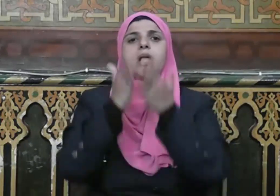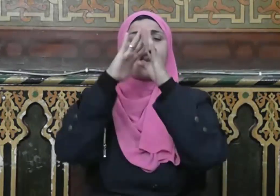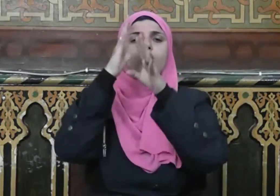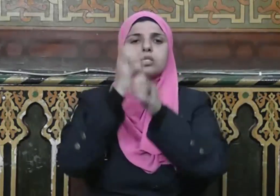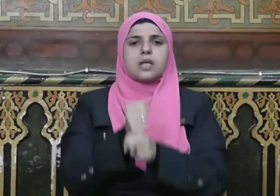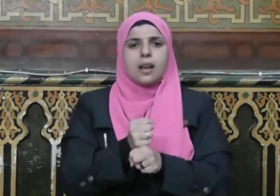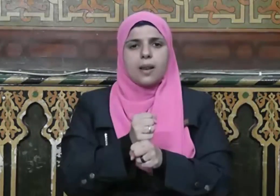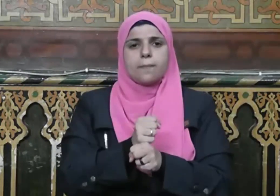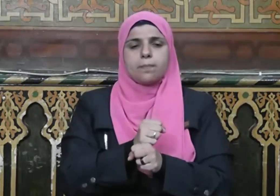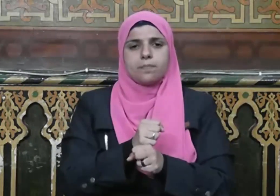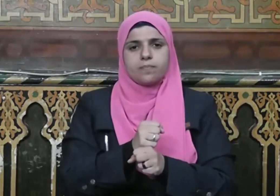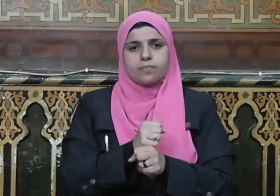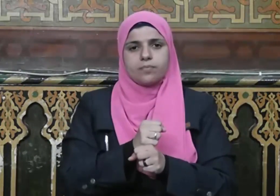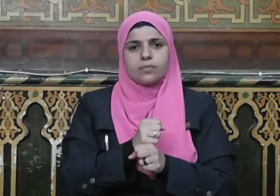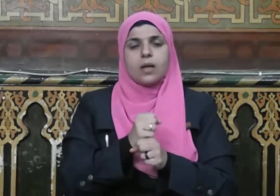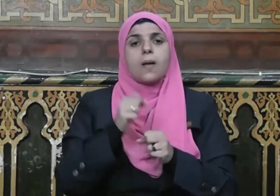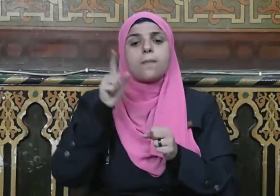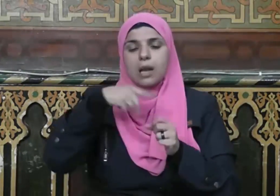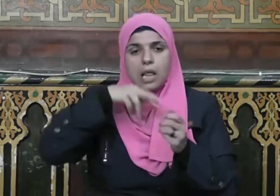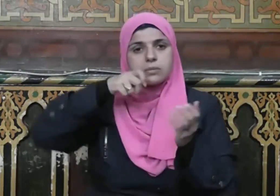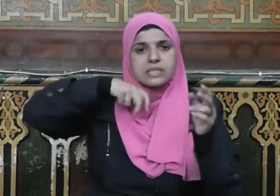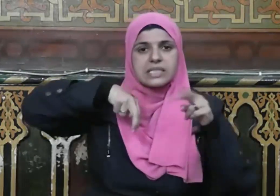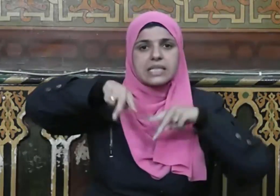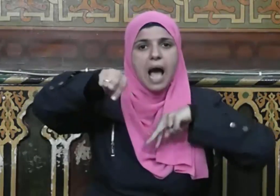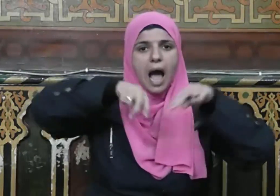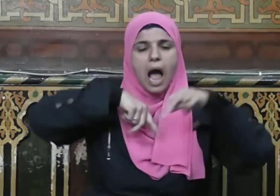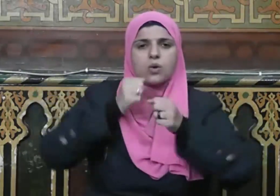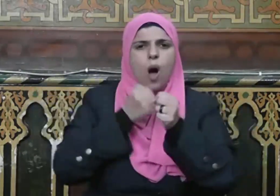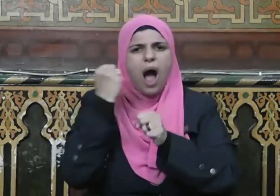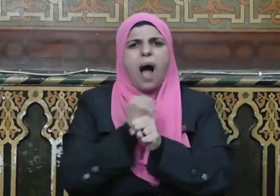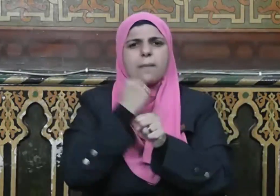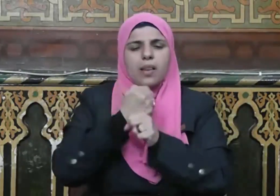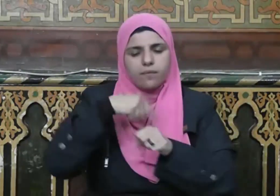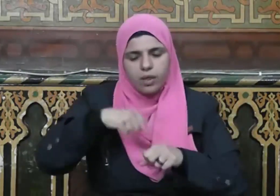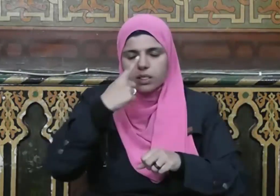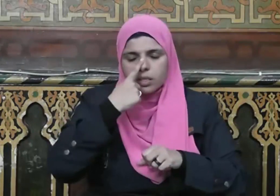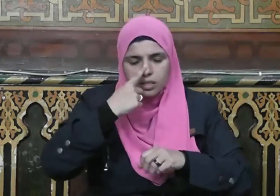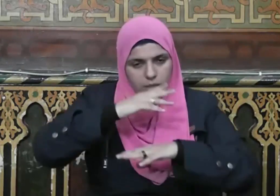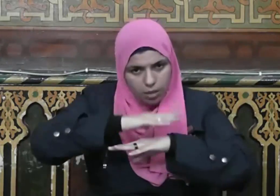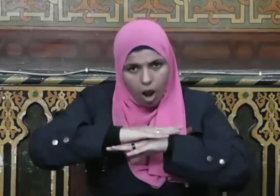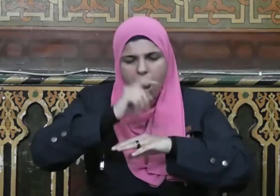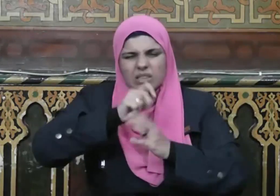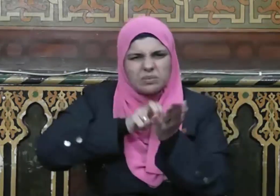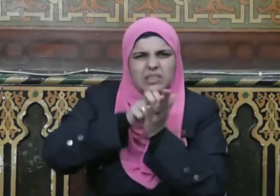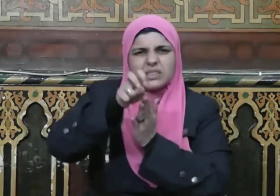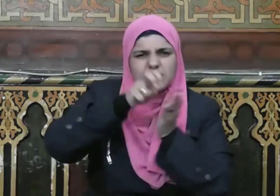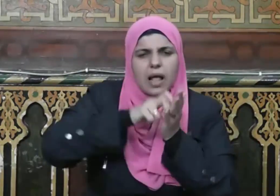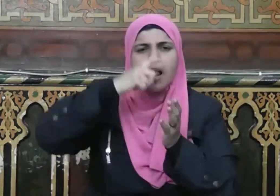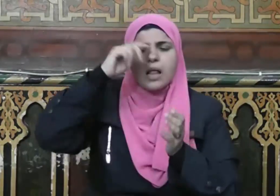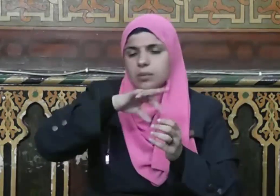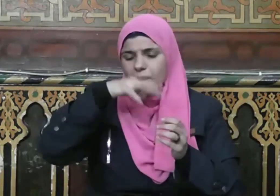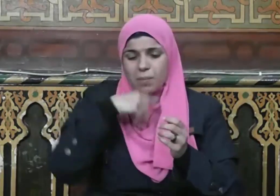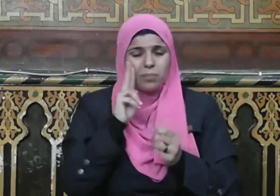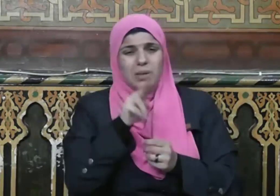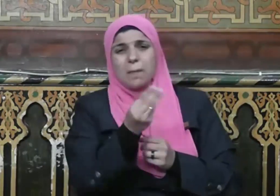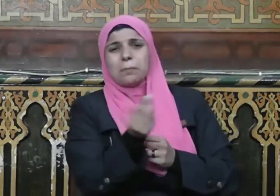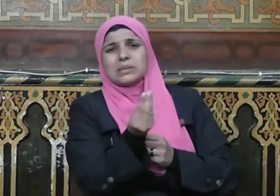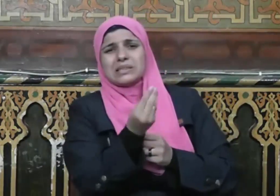وسلم بالسعي والاجتهاد في الطاعة فلا يستصغر عملا فيتركه